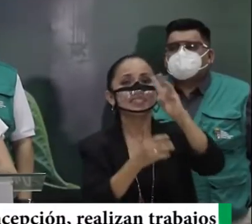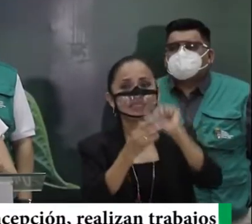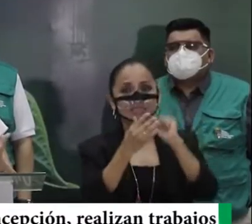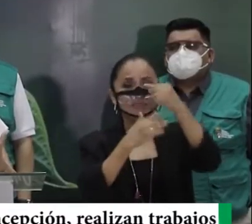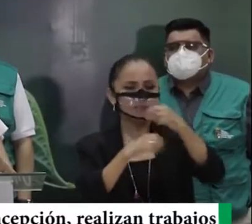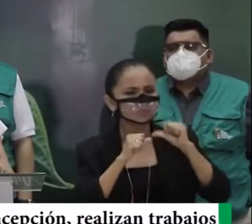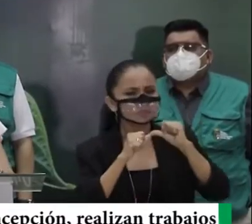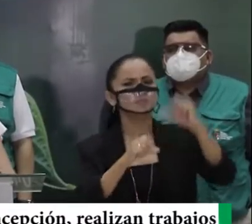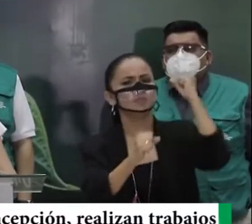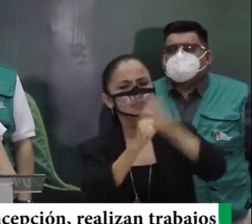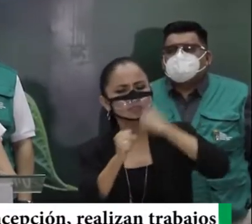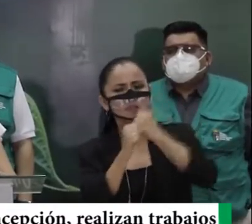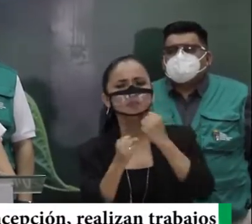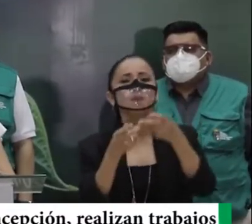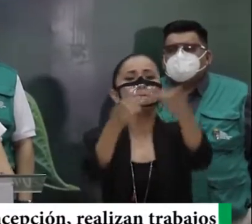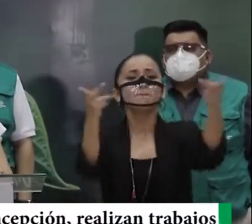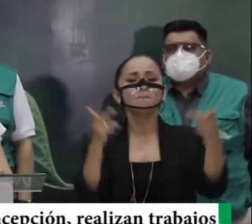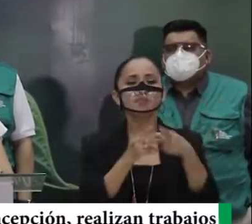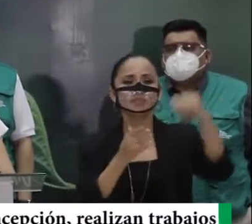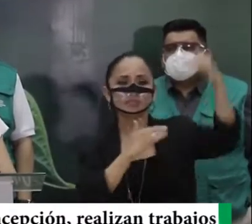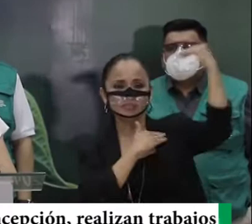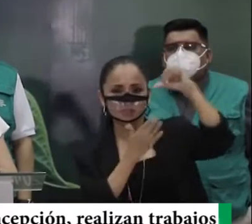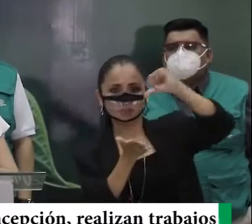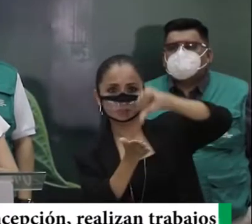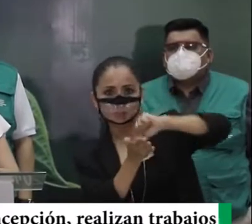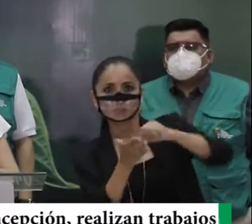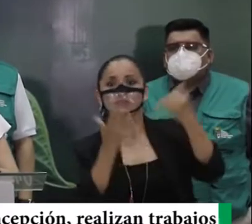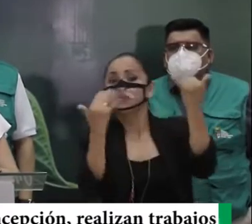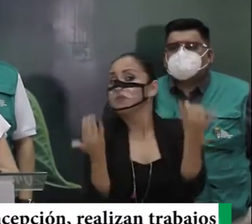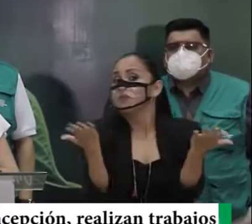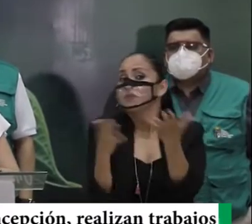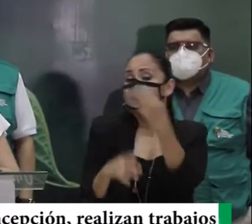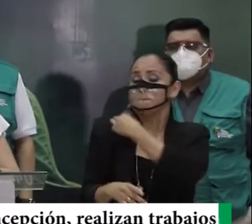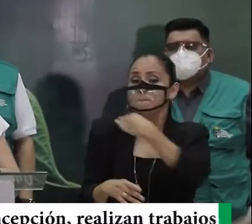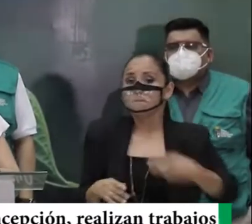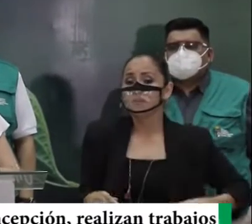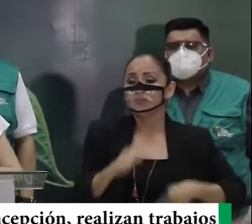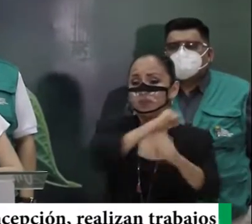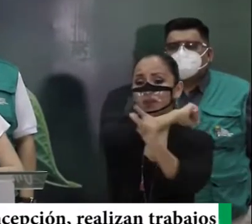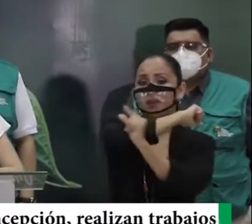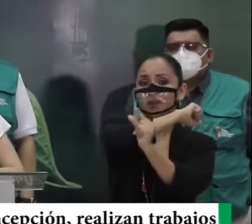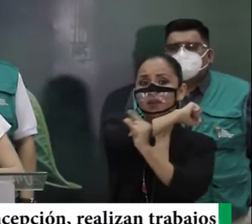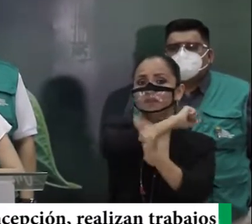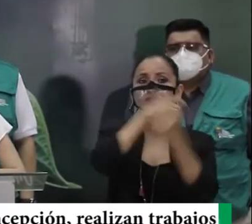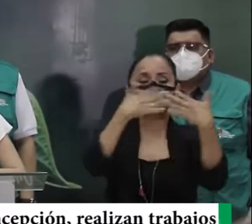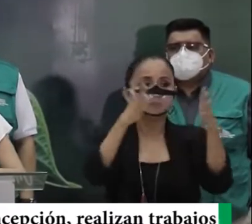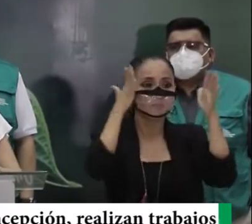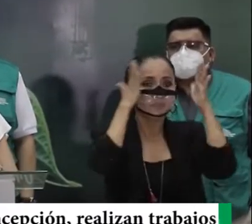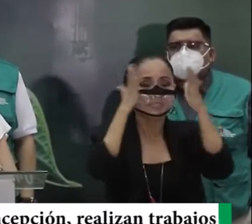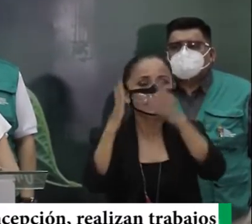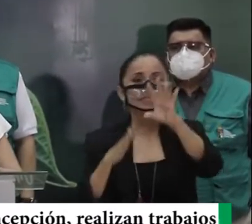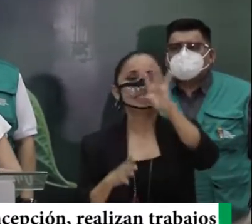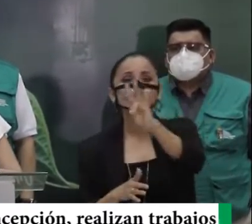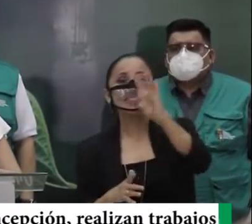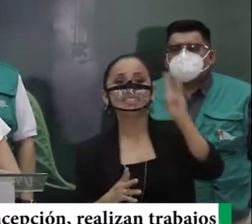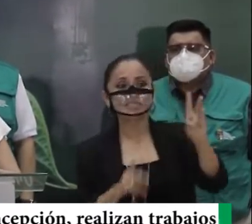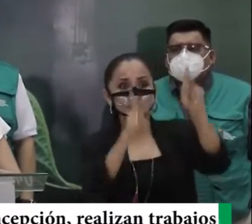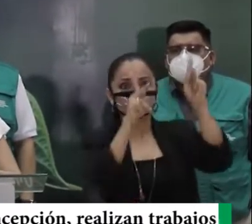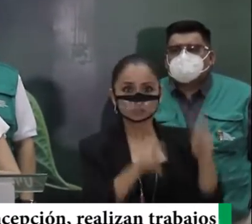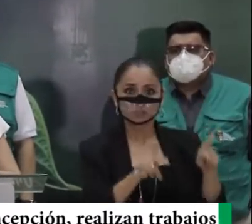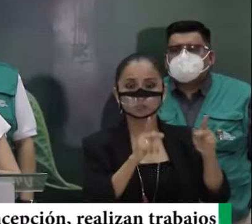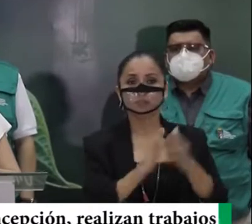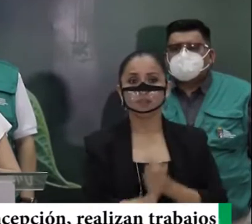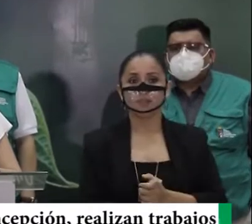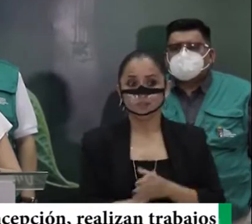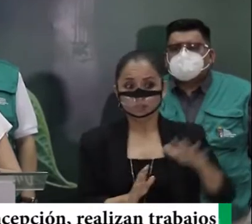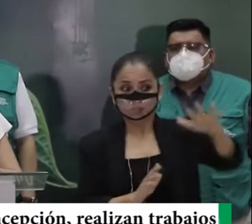trabajando, seguimos trabajando, en la provincia de Andrés Ibañez, hoy estuvimos, en el municipio, de La Guardia, hemos atendido 77 personas,